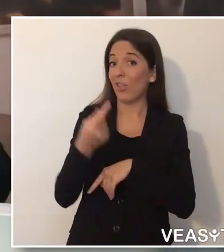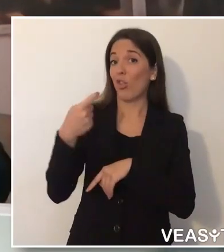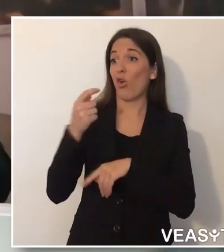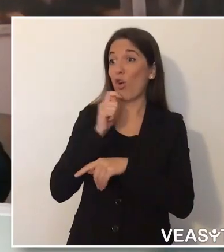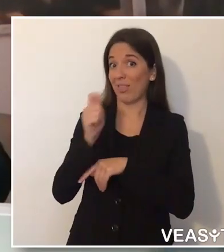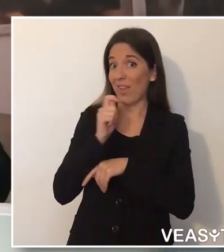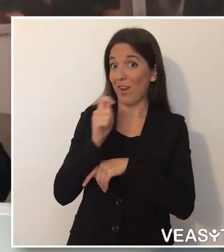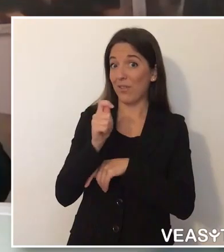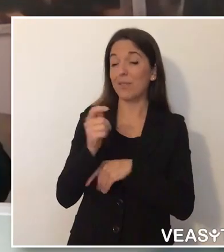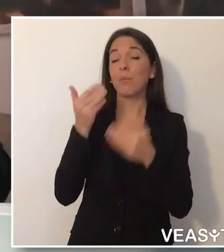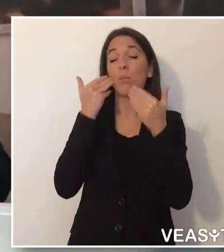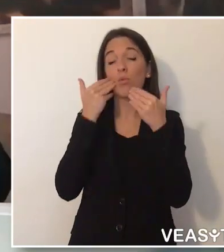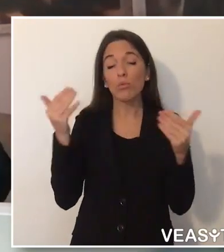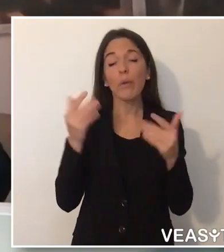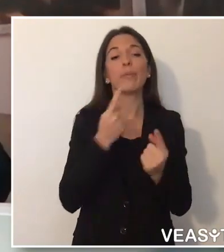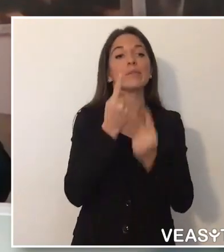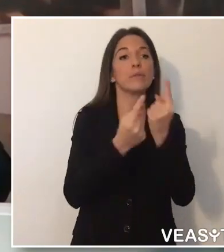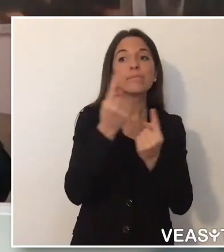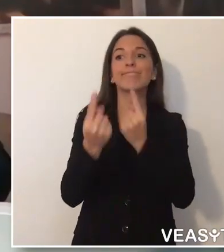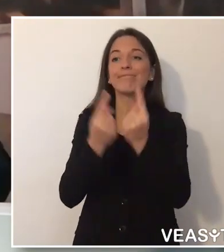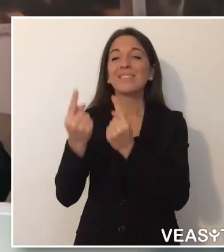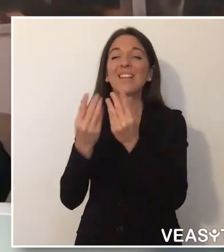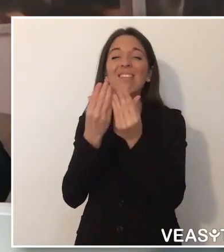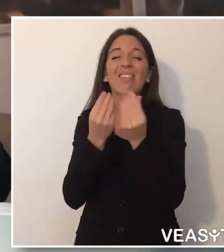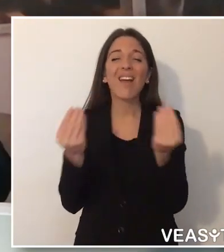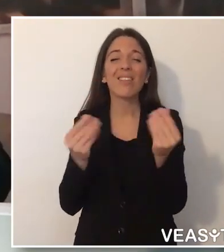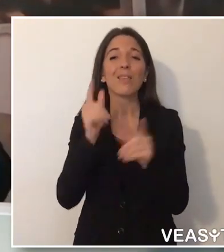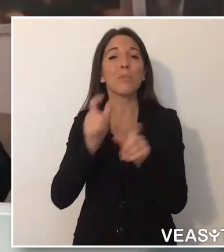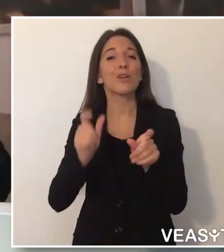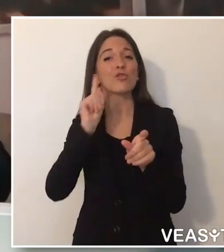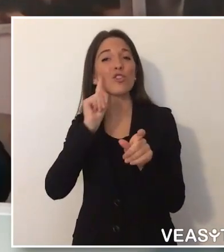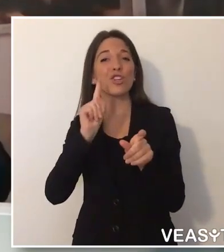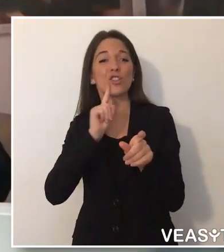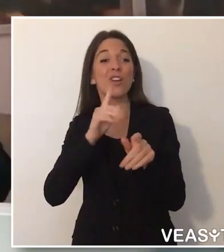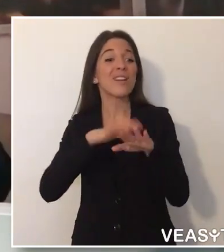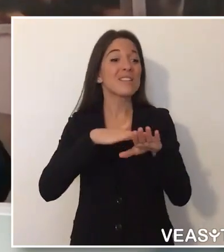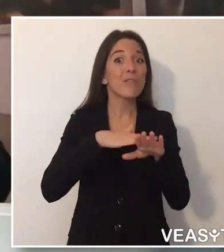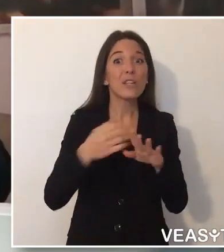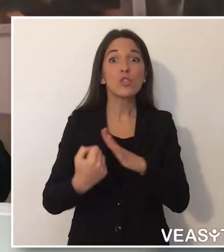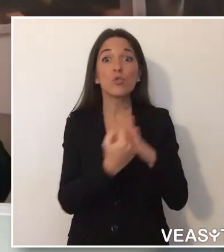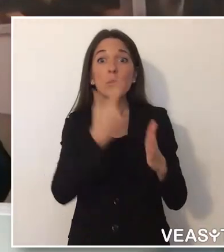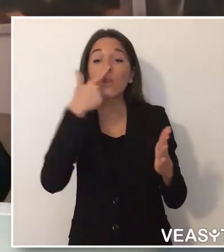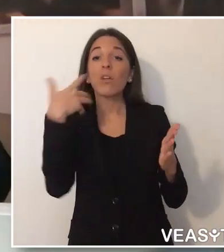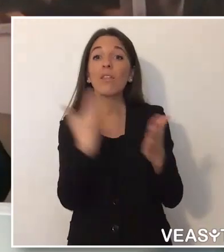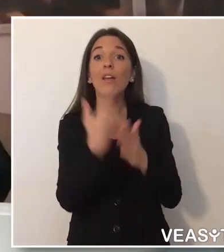grande crisi sanitaria e sociale. Purtroppo, come riferito nell'intervista,